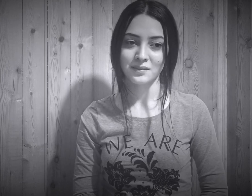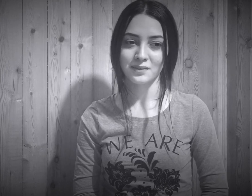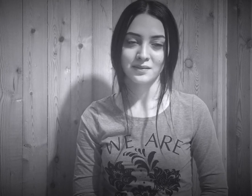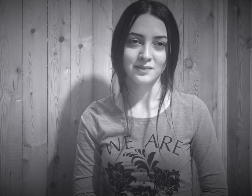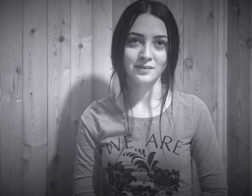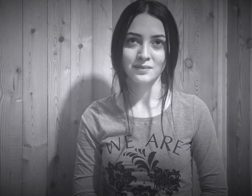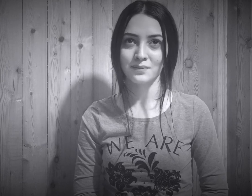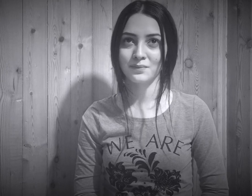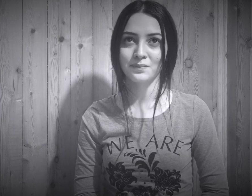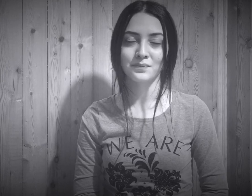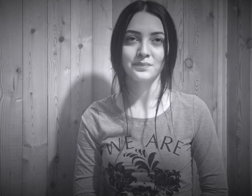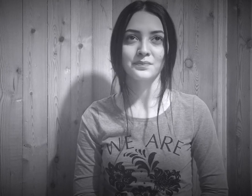Müzik